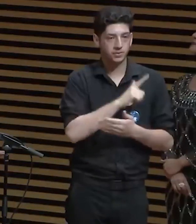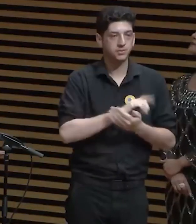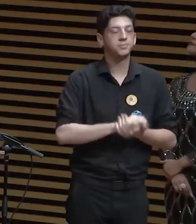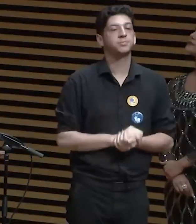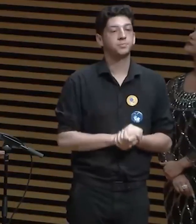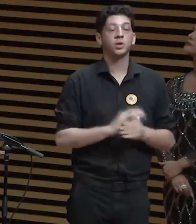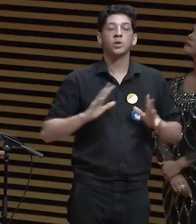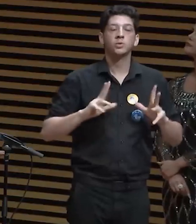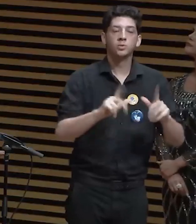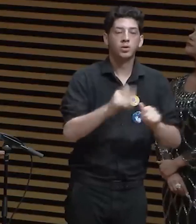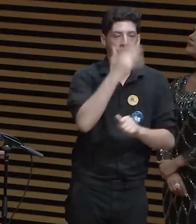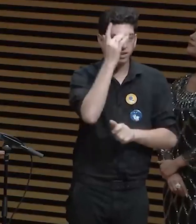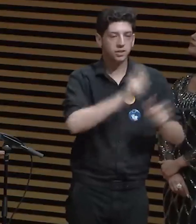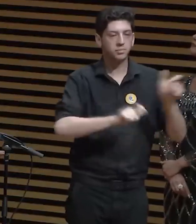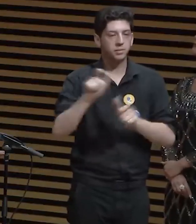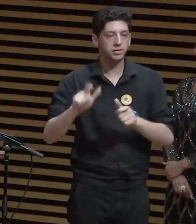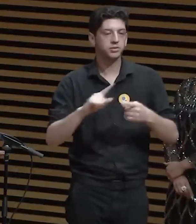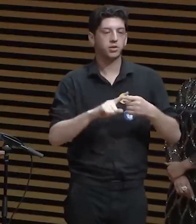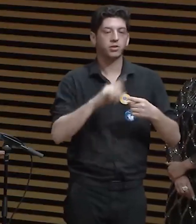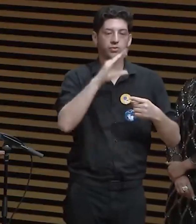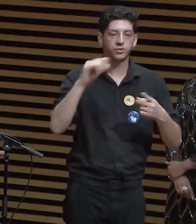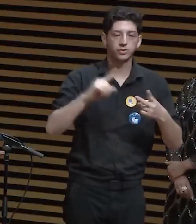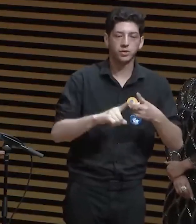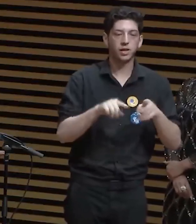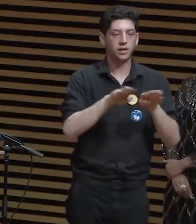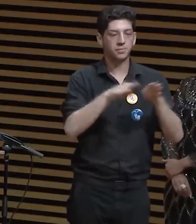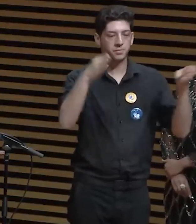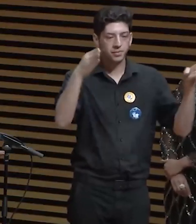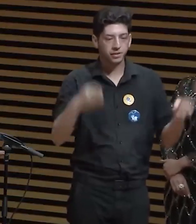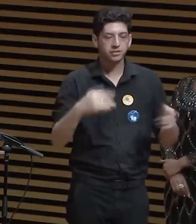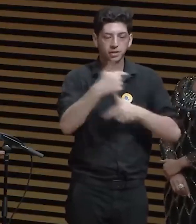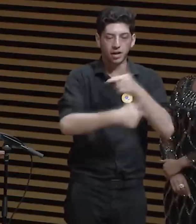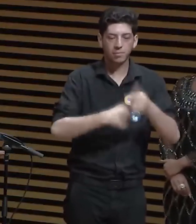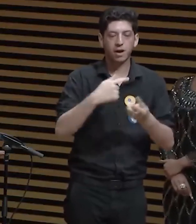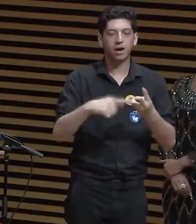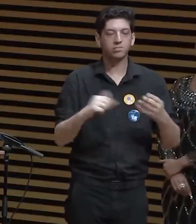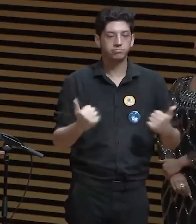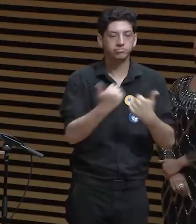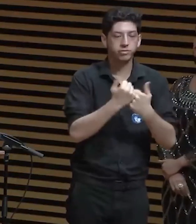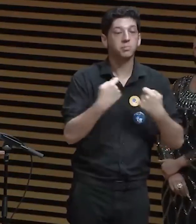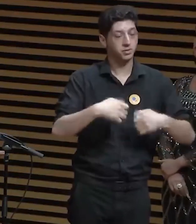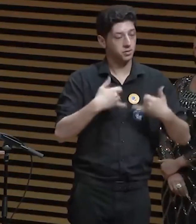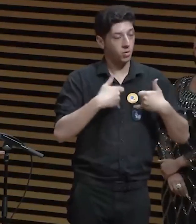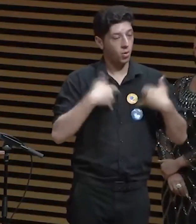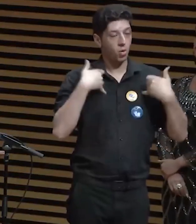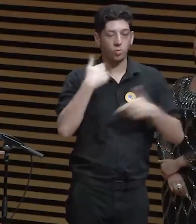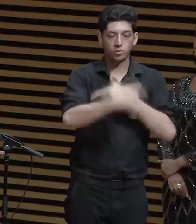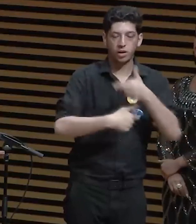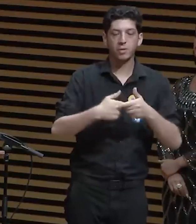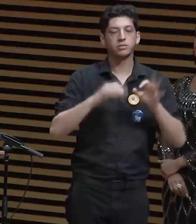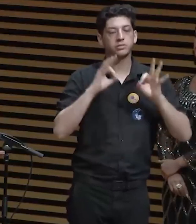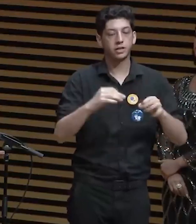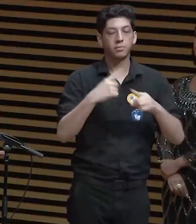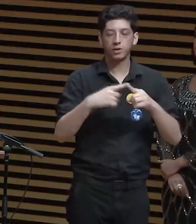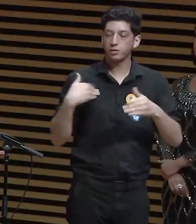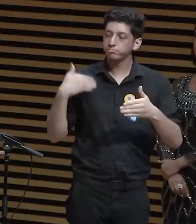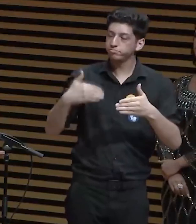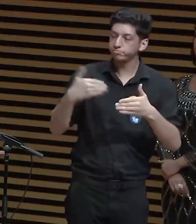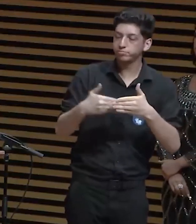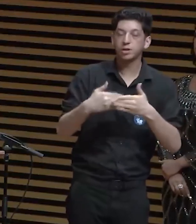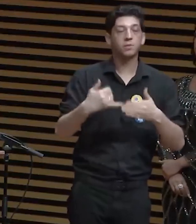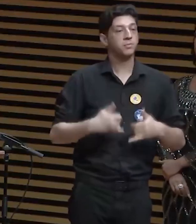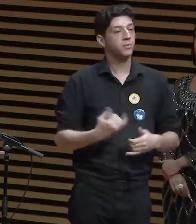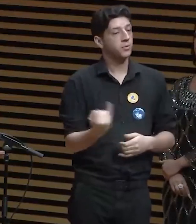envolvidos, servidores, mesários e colaboradores, devem se orgulhar do trabalho realizado, pois ele foi fundamental